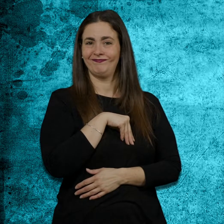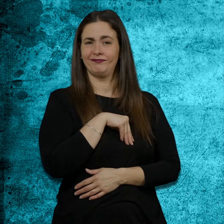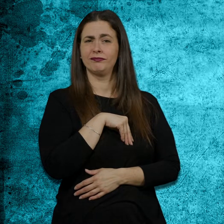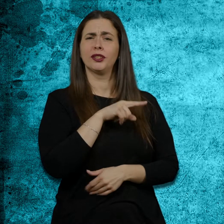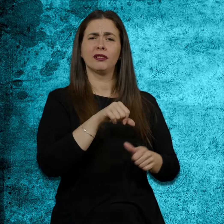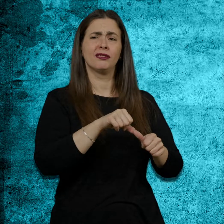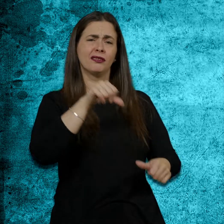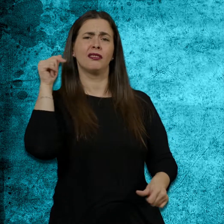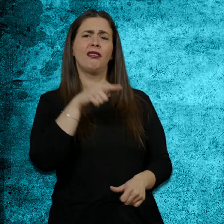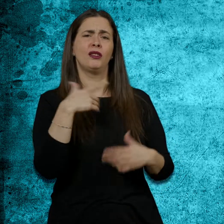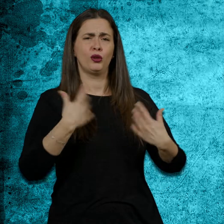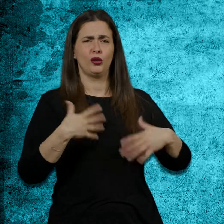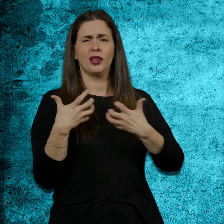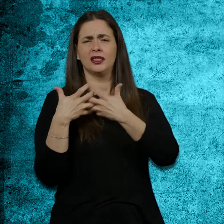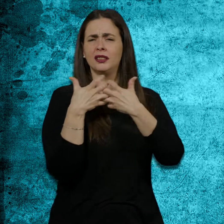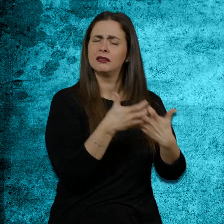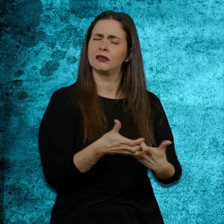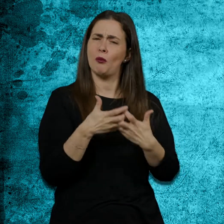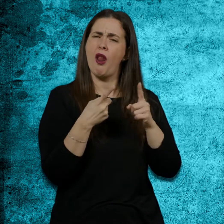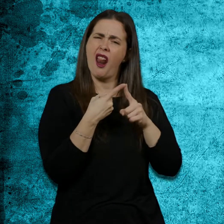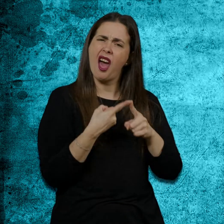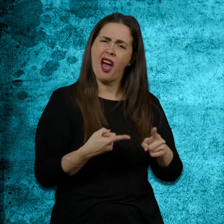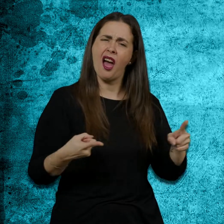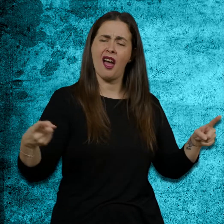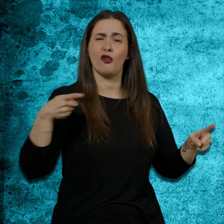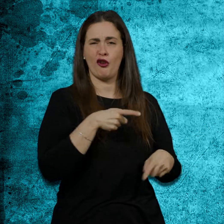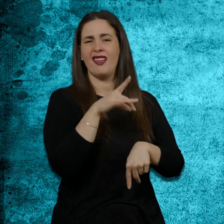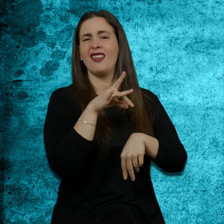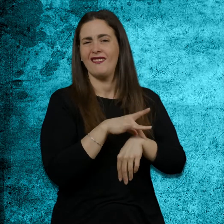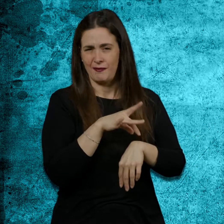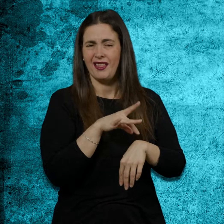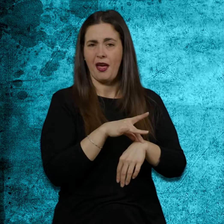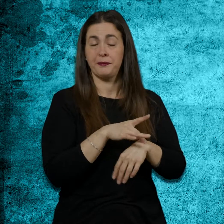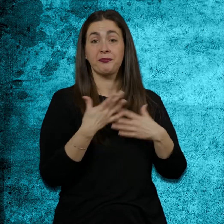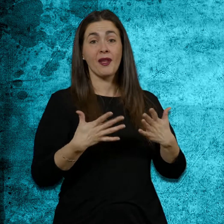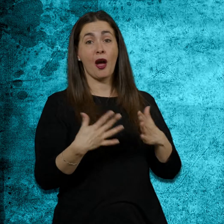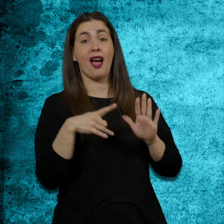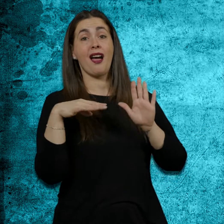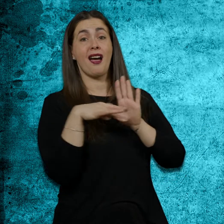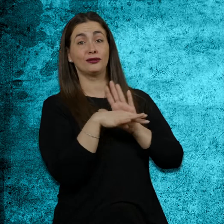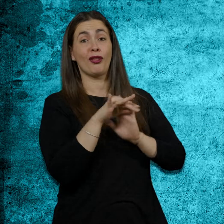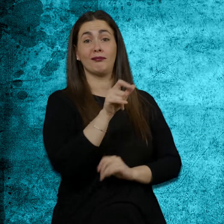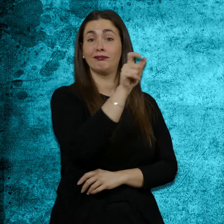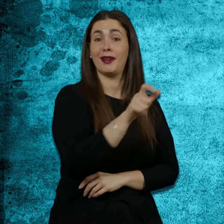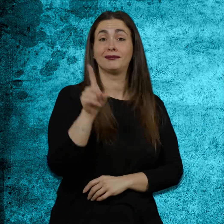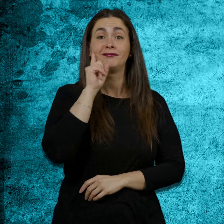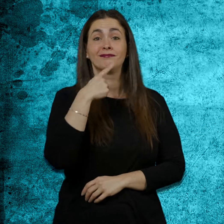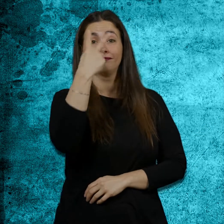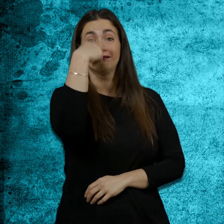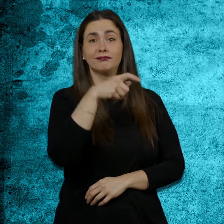va deixar a Asocide i a les persones